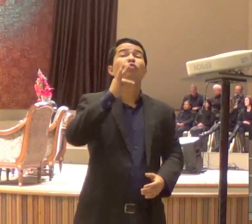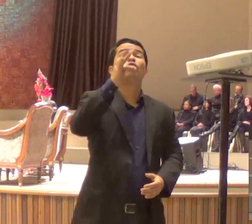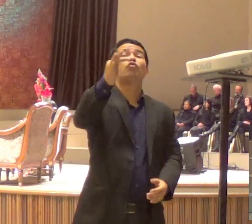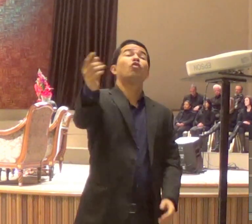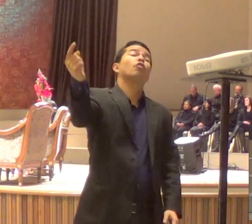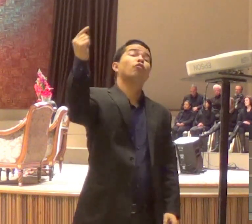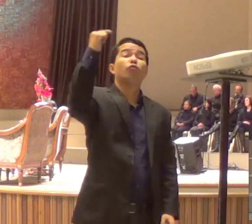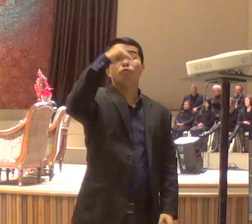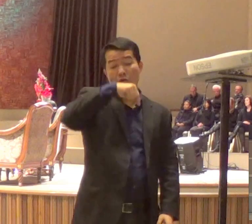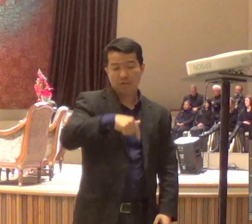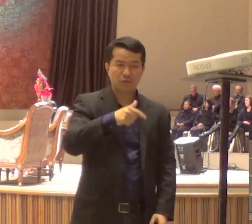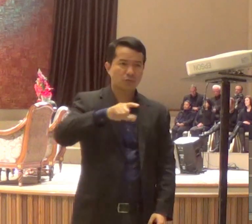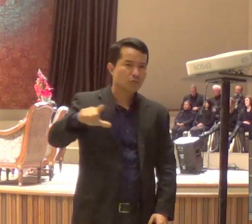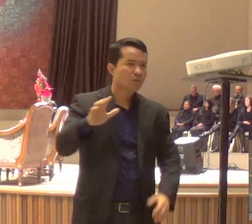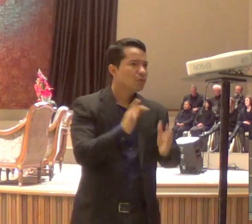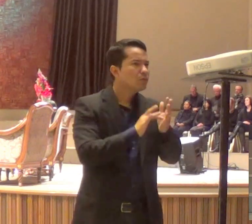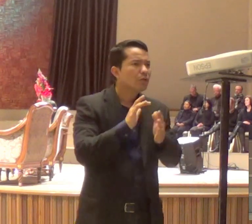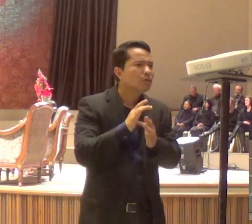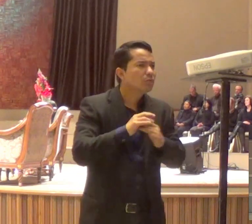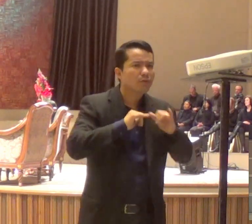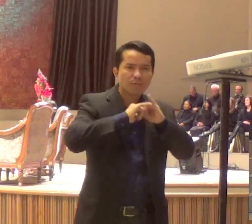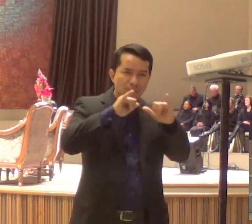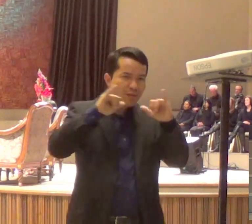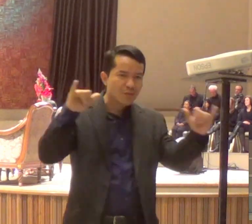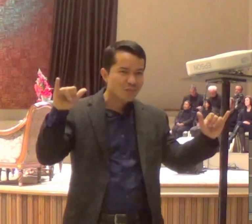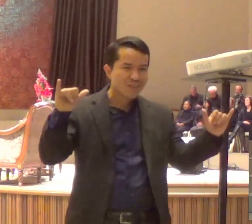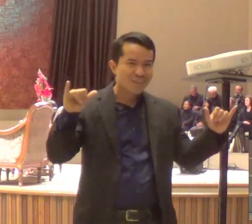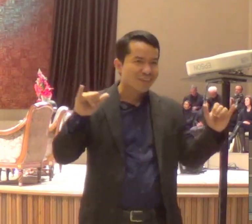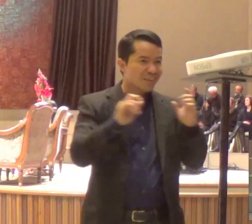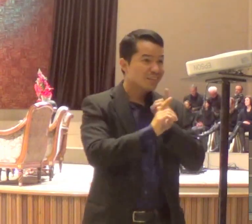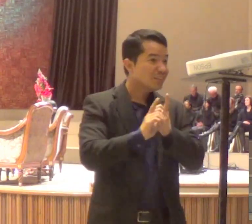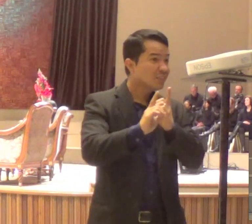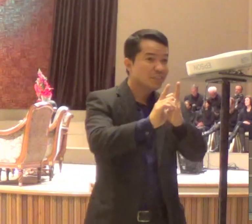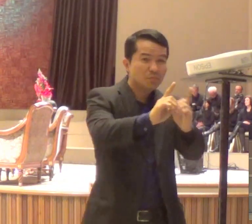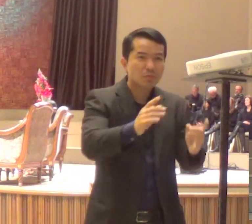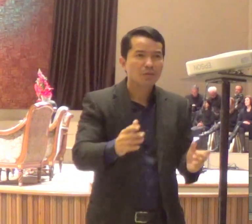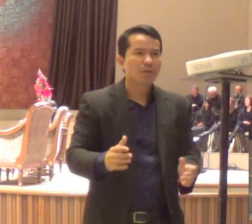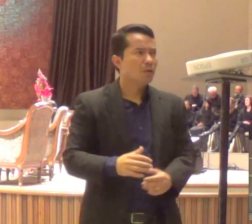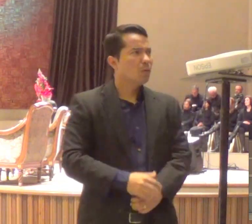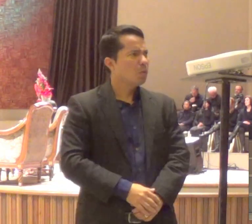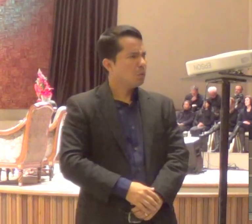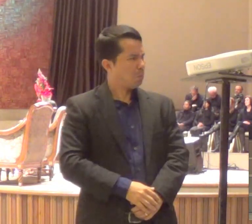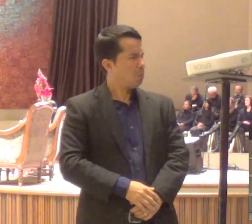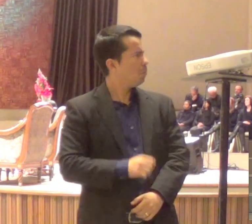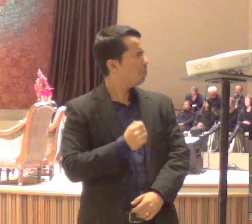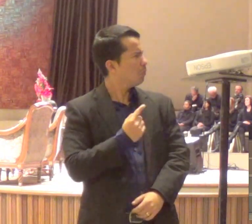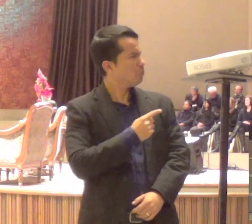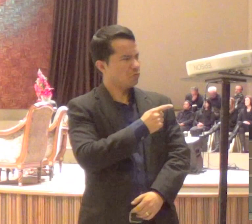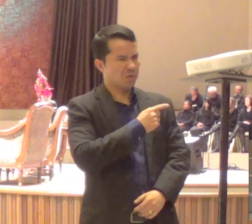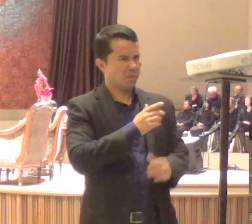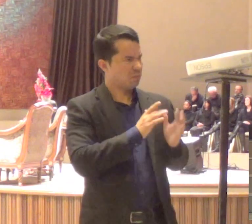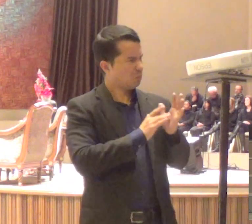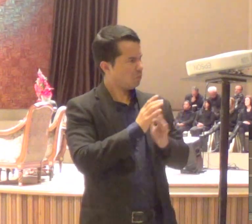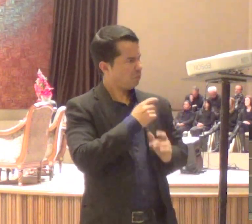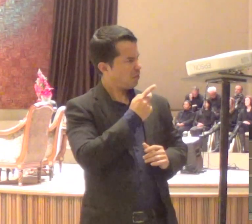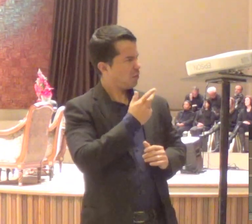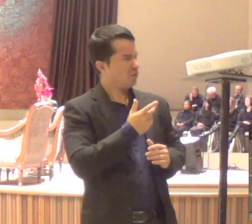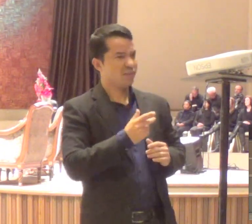desse pão. Ele acabou de falar essas coisas no texto. você acompanhar, você vai ver que está nessa sequência. E ai eles estão lá